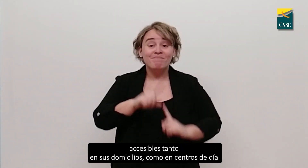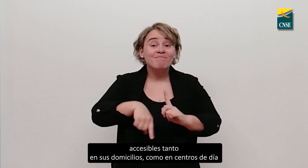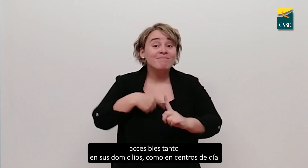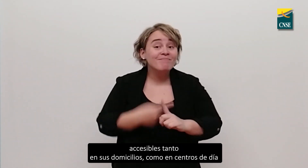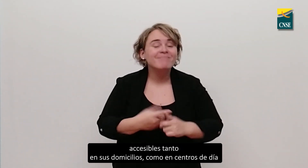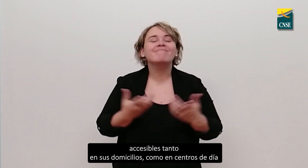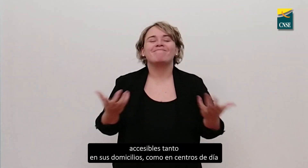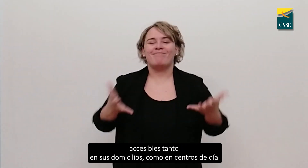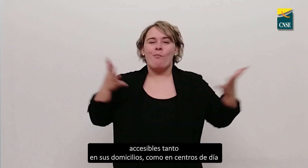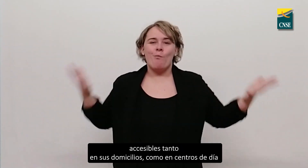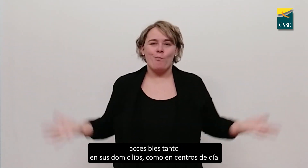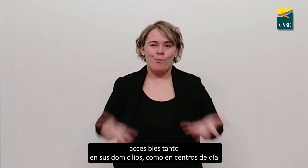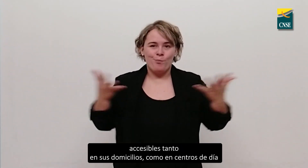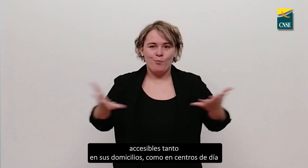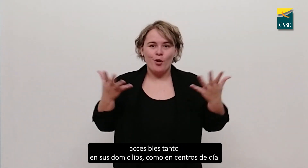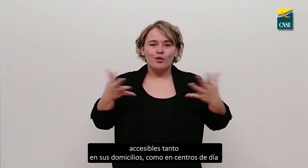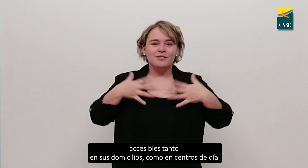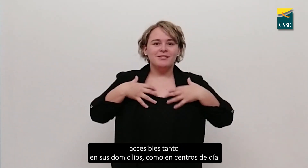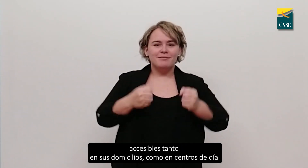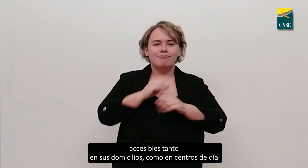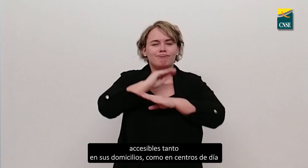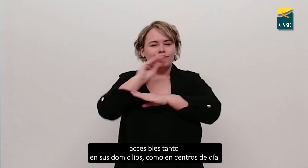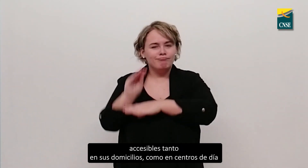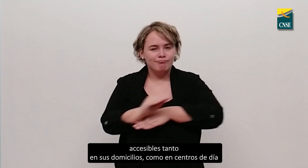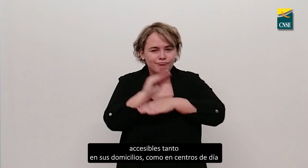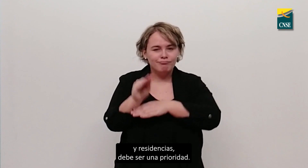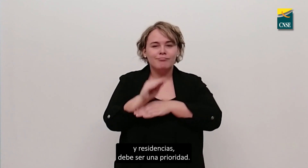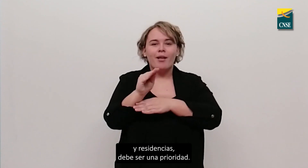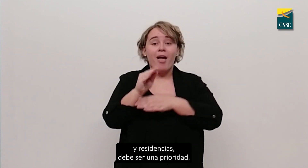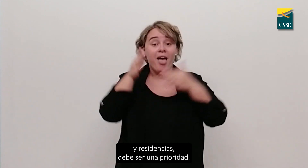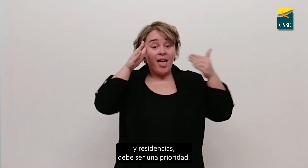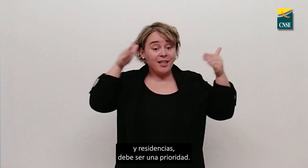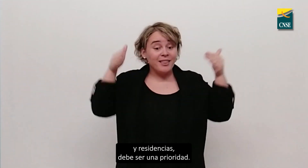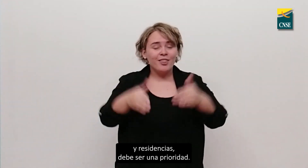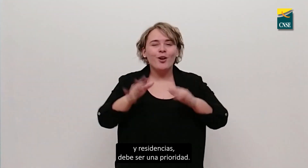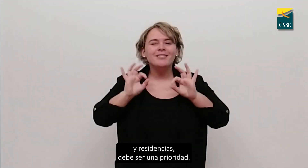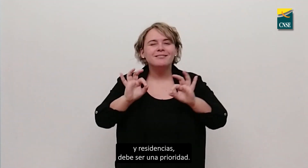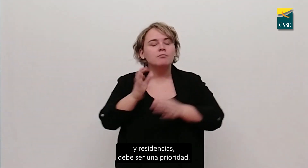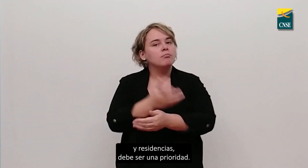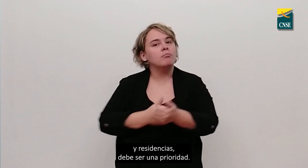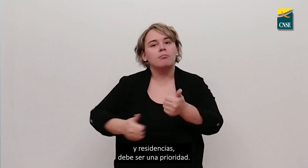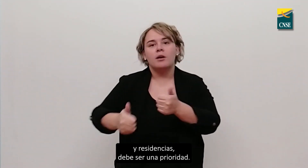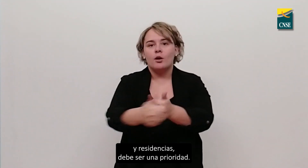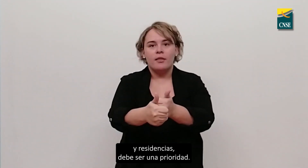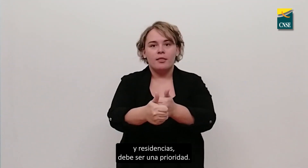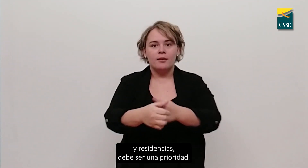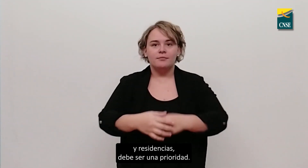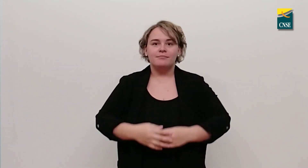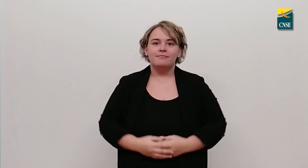accesibles tanto en sus domicilios como en centros de día y residencias debe ser una prioridad.